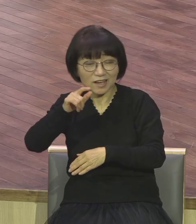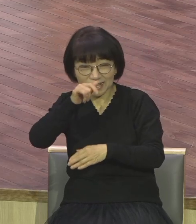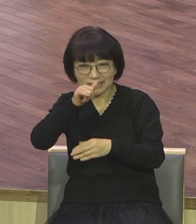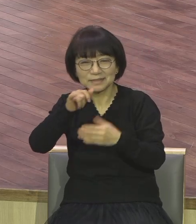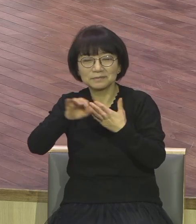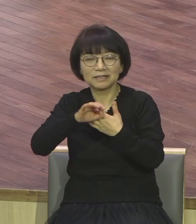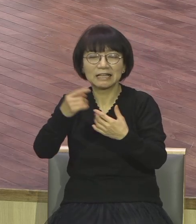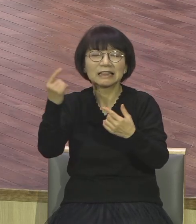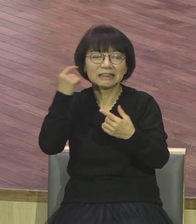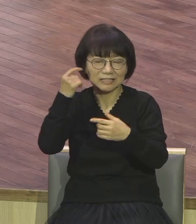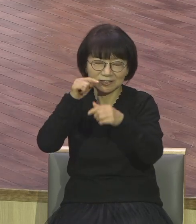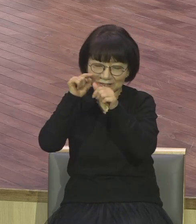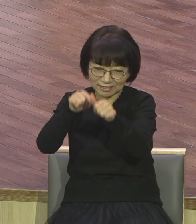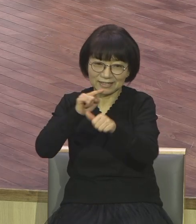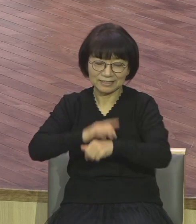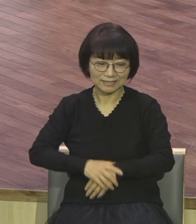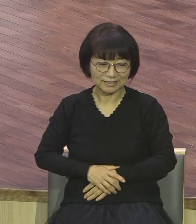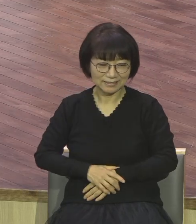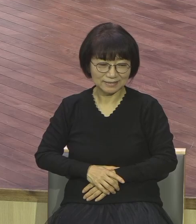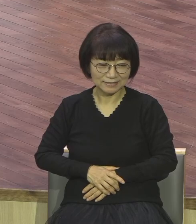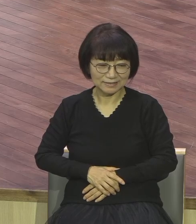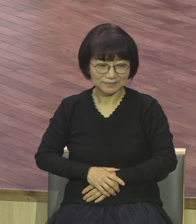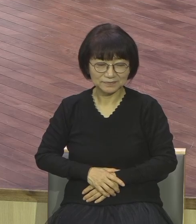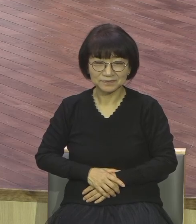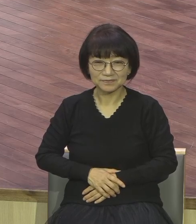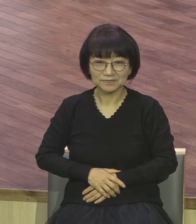가라지 하나 뽑아 놓으면 또 가라지 또 온다니까요